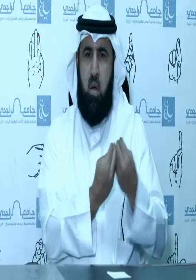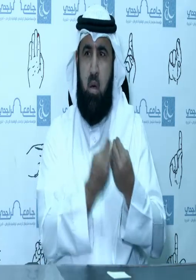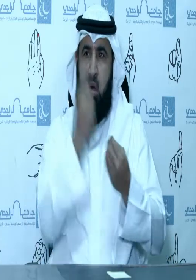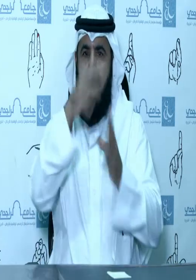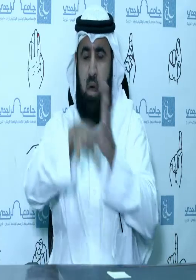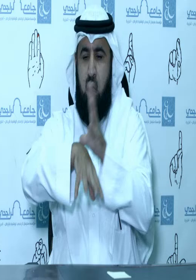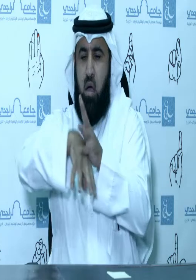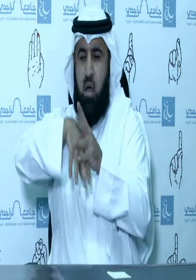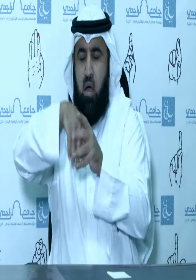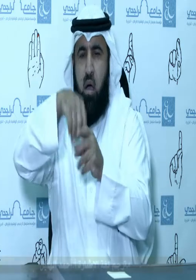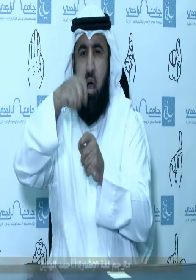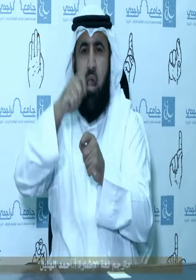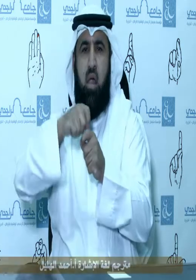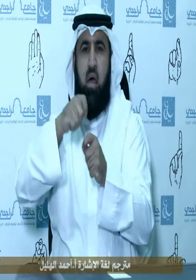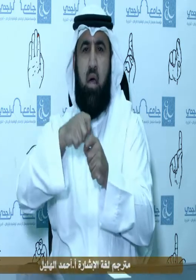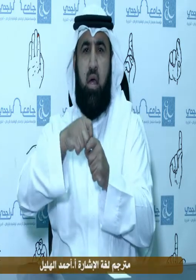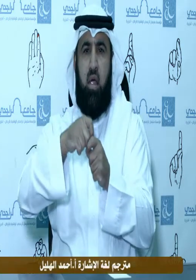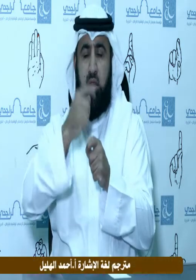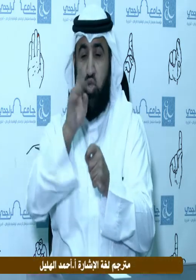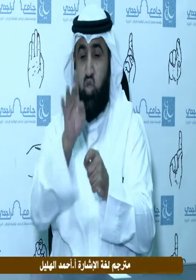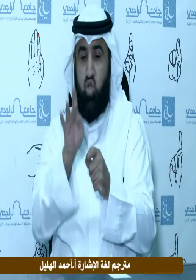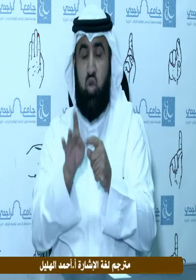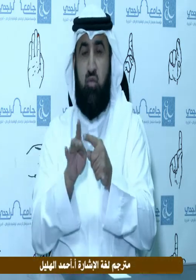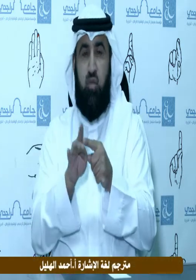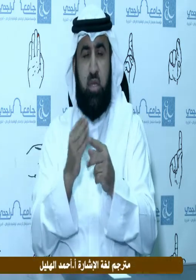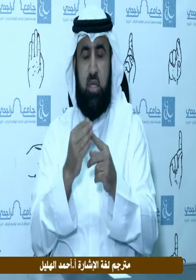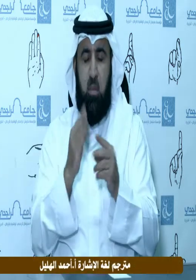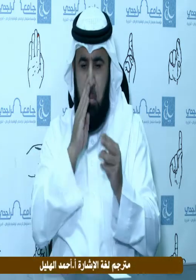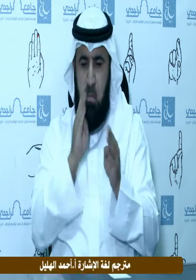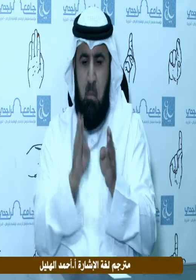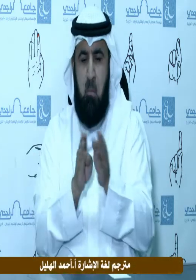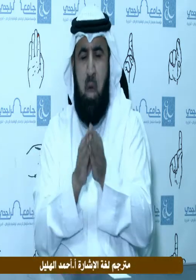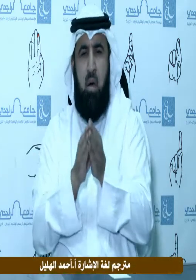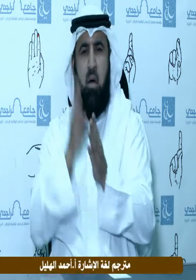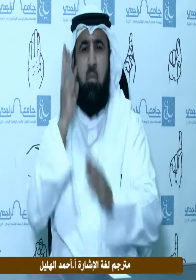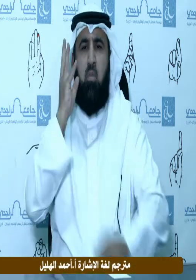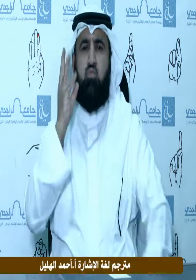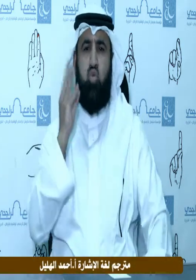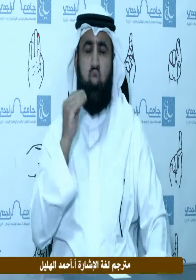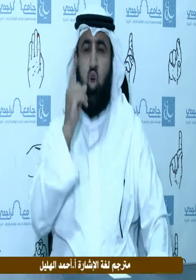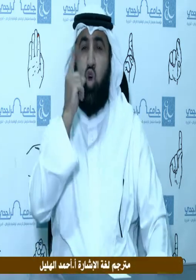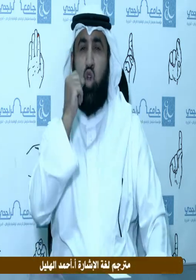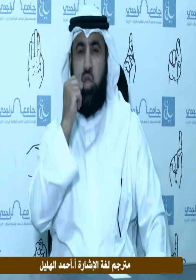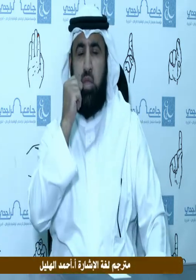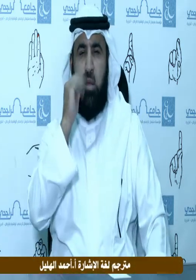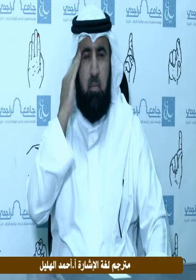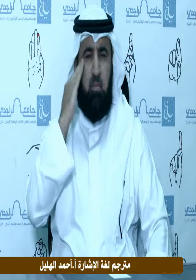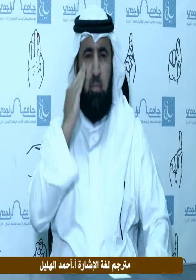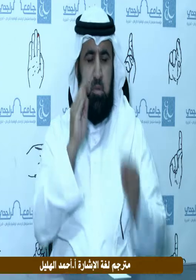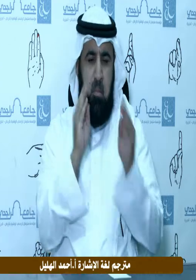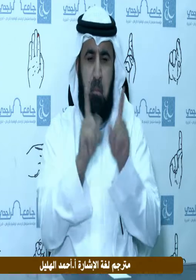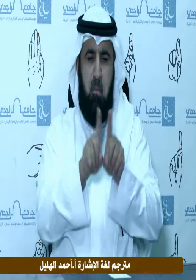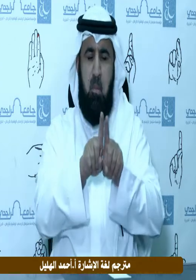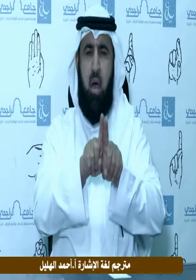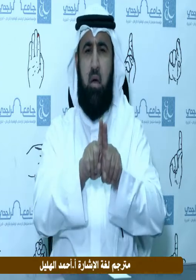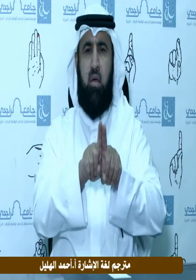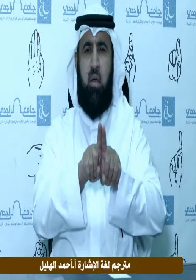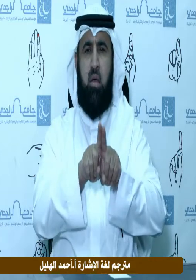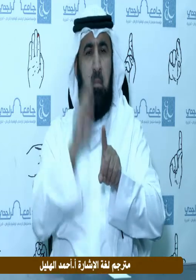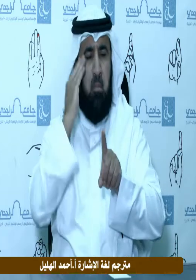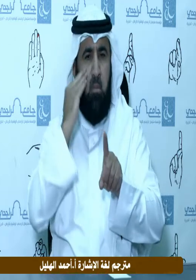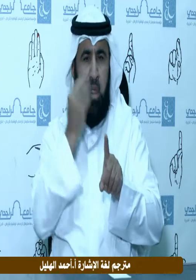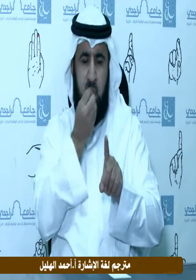لكم من أنفسكم أزواجا لتسكنوا إليها يسكن الرجل إلى المرأة وتسكن